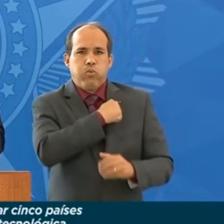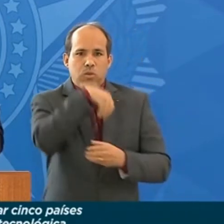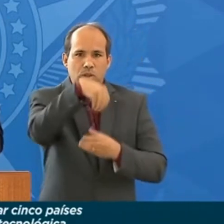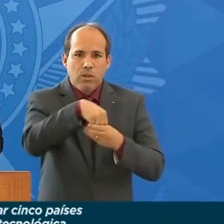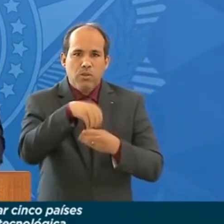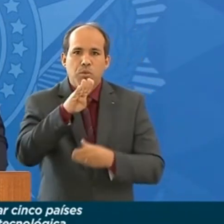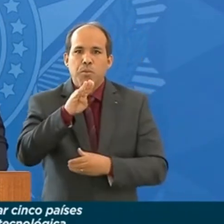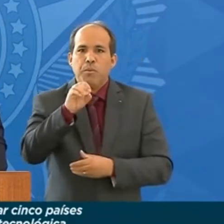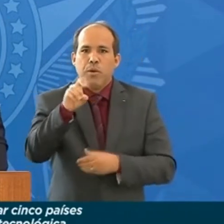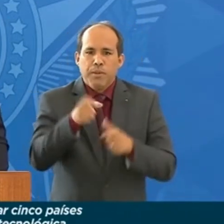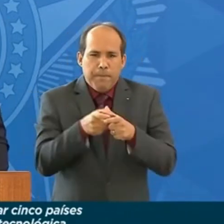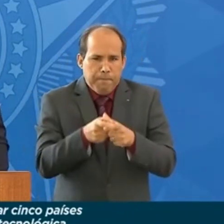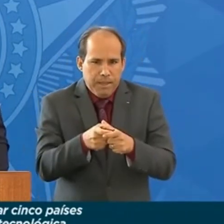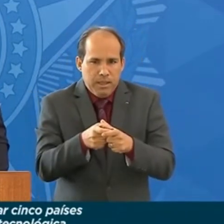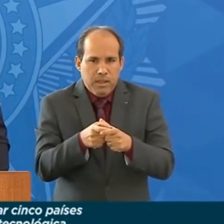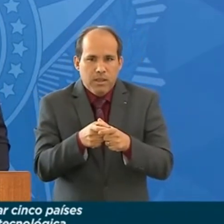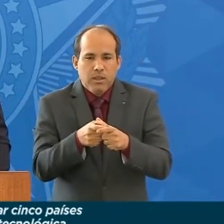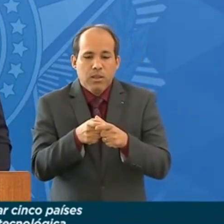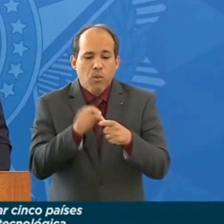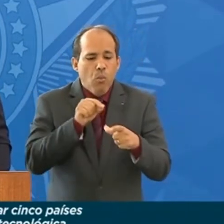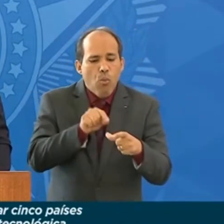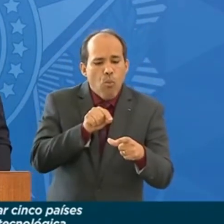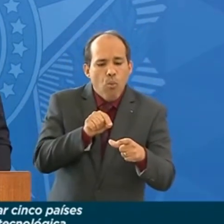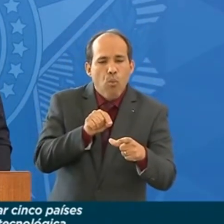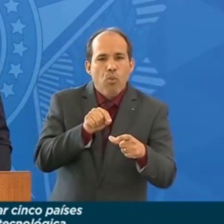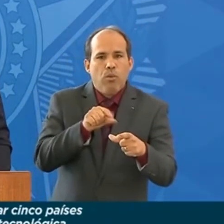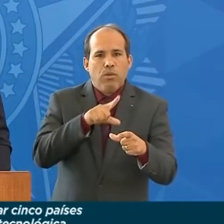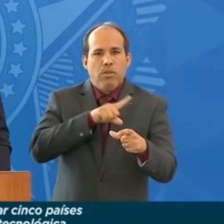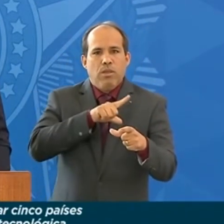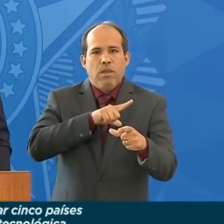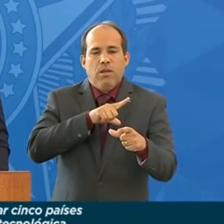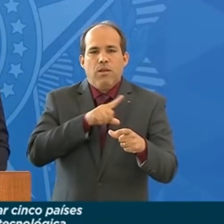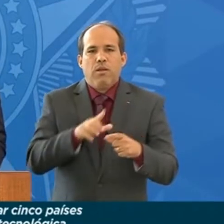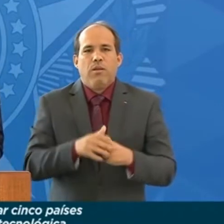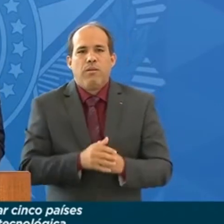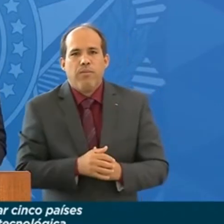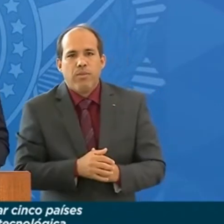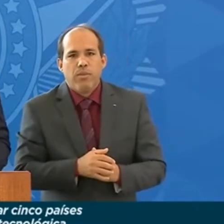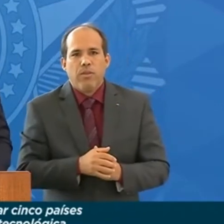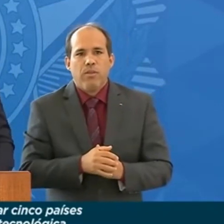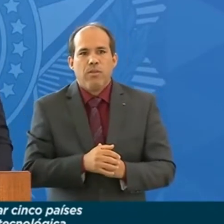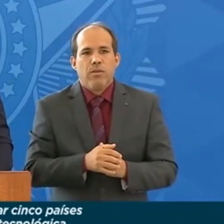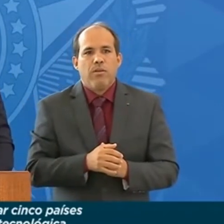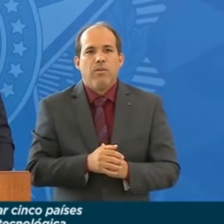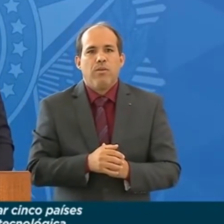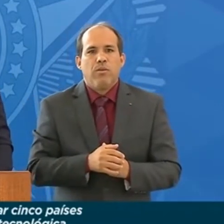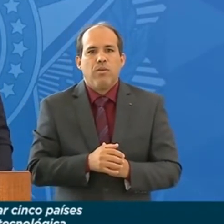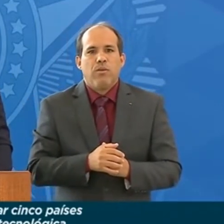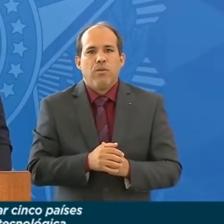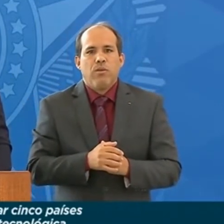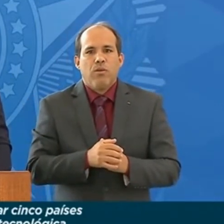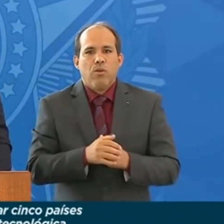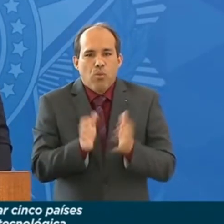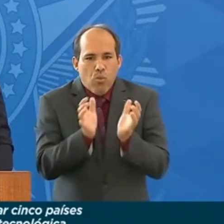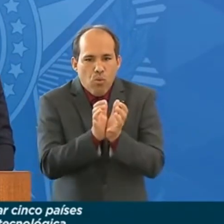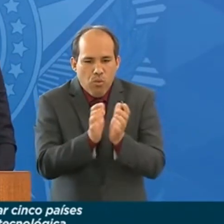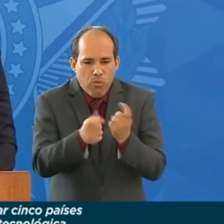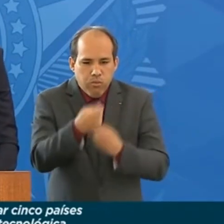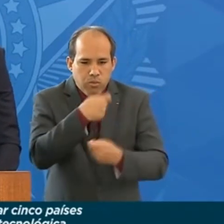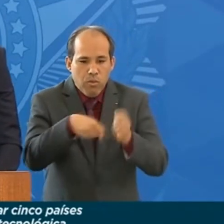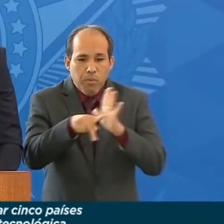box pequeno que dentro dele vai conter toda a administração pública,